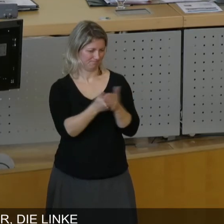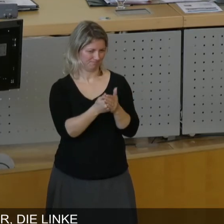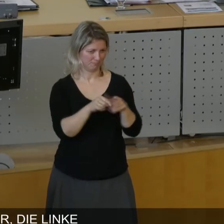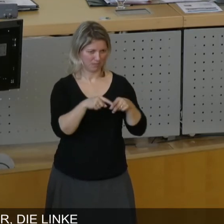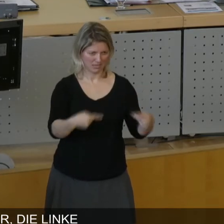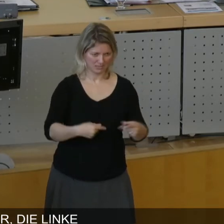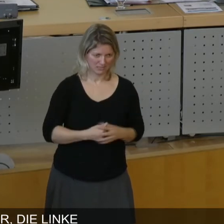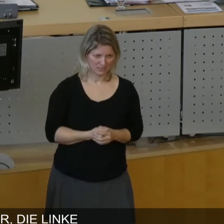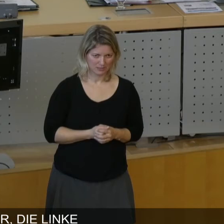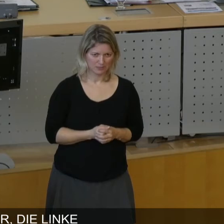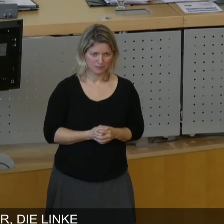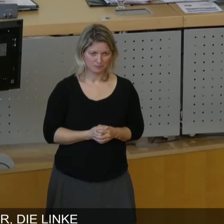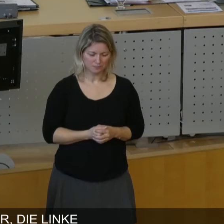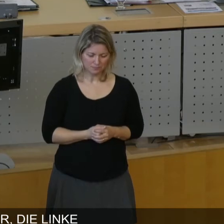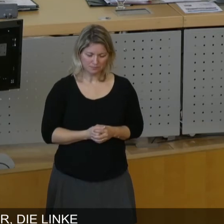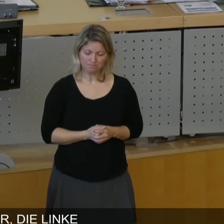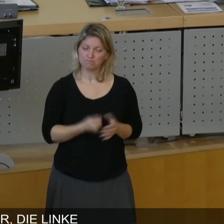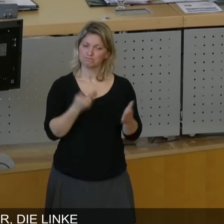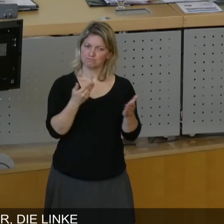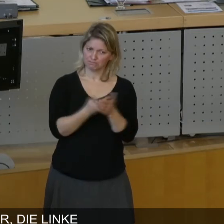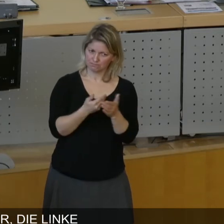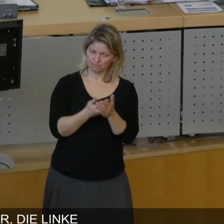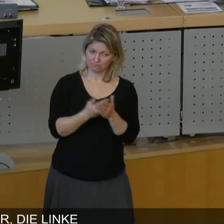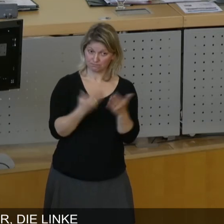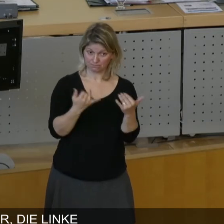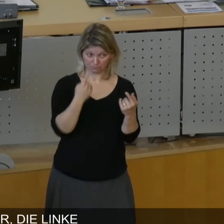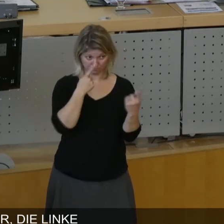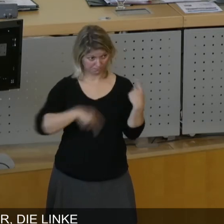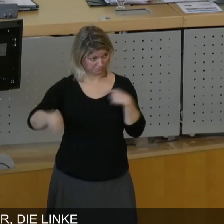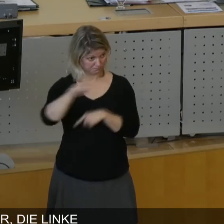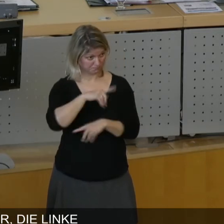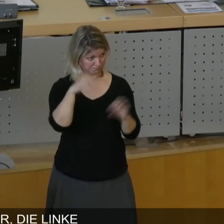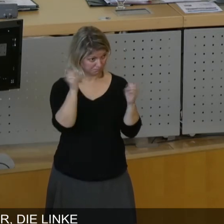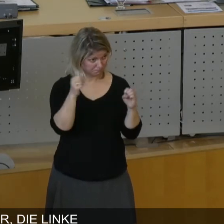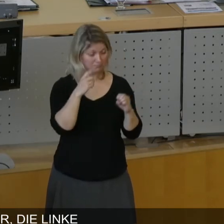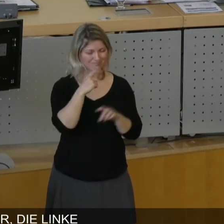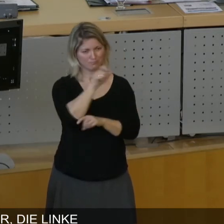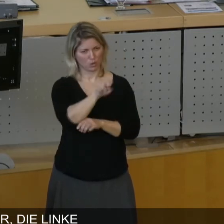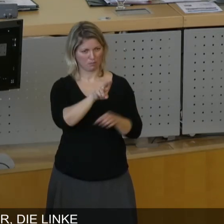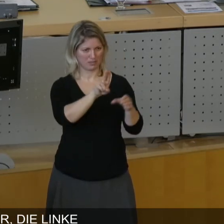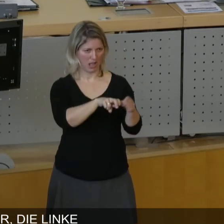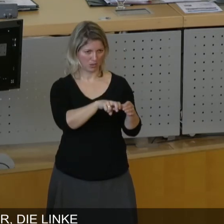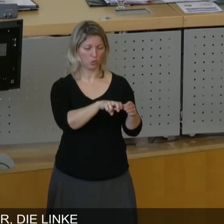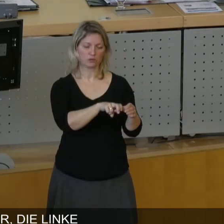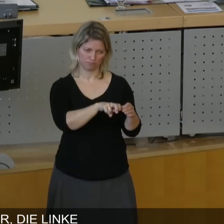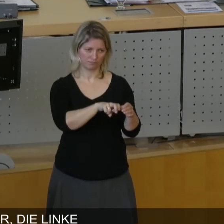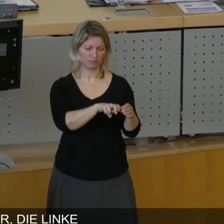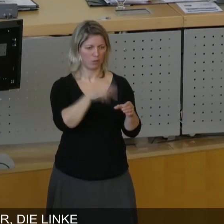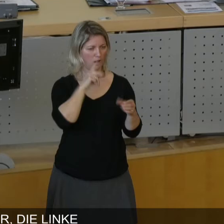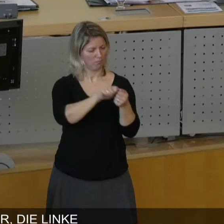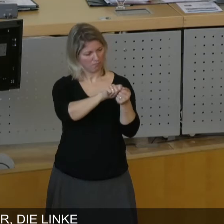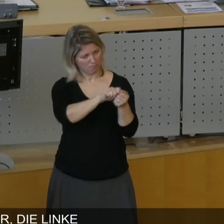Deswegen stellen wir heute, wenn der Rat dem so zustimmt, die Bürgerbeteiligung vom Kopf auf die Füße.